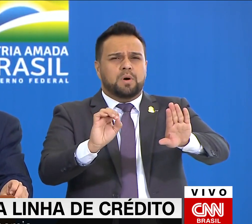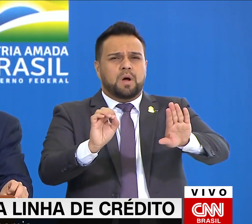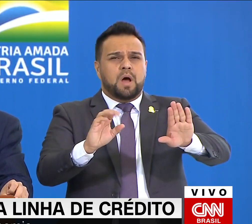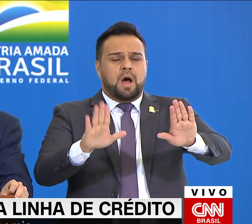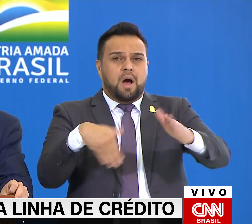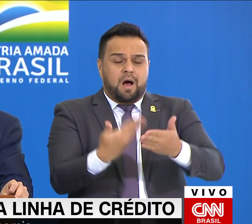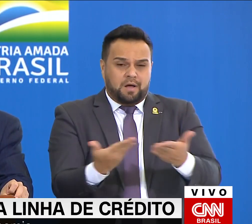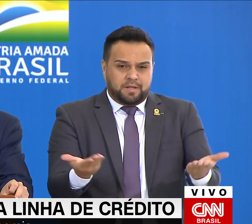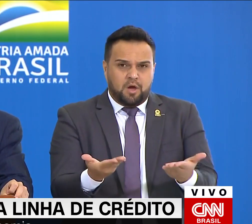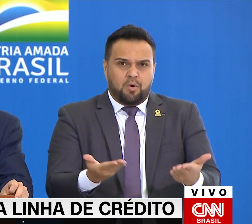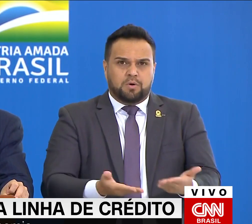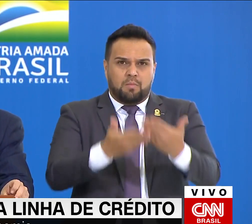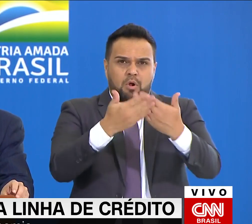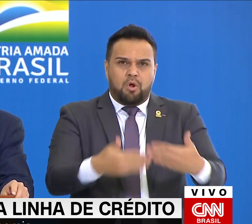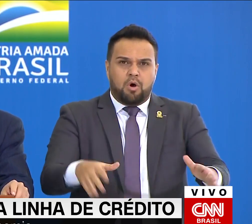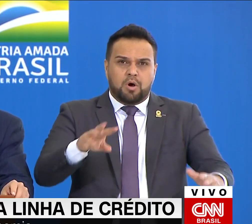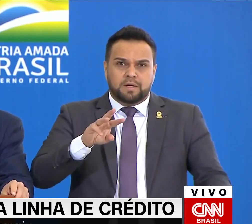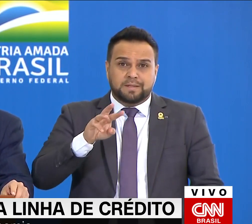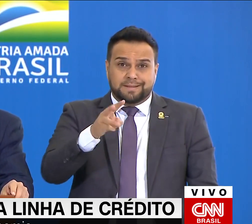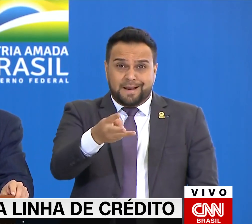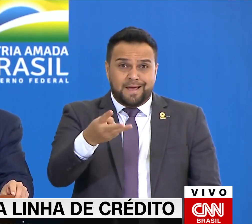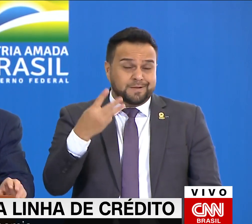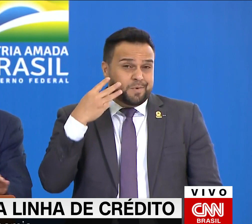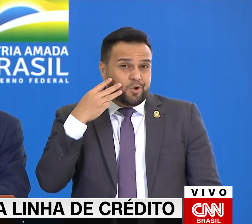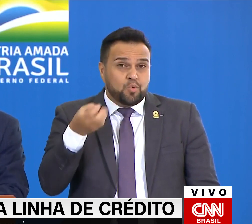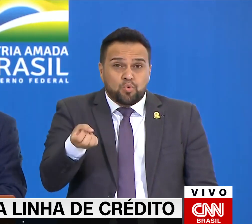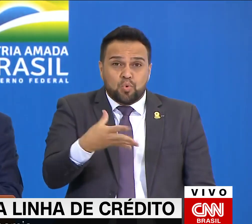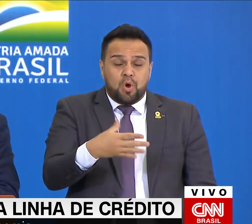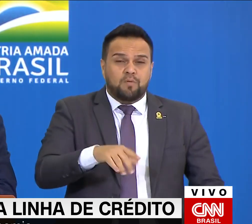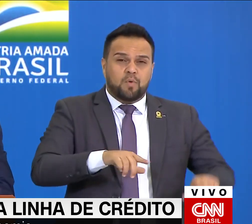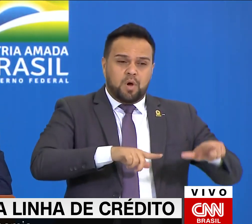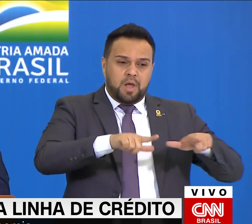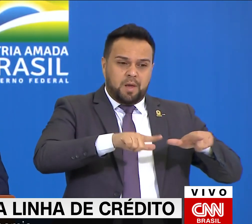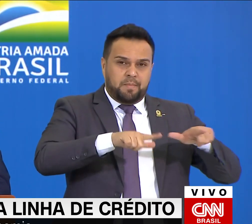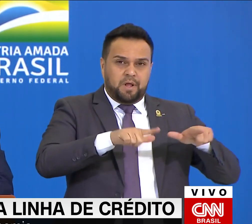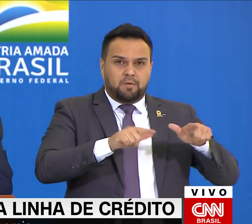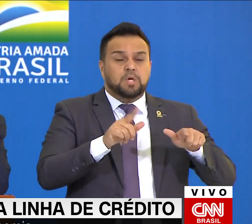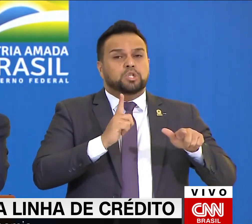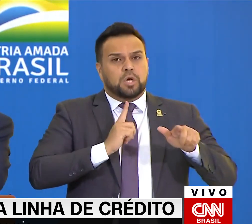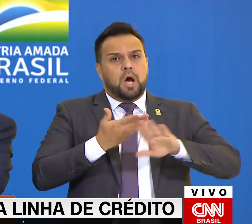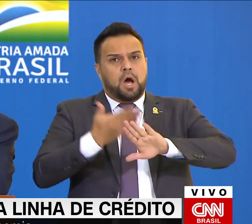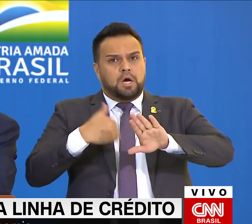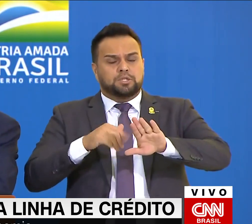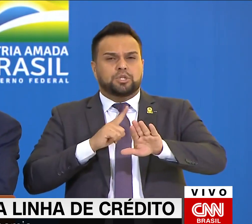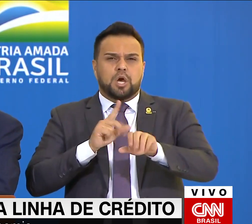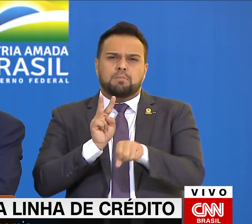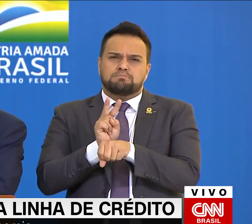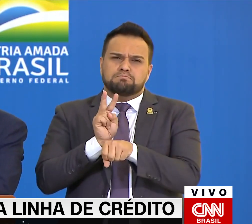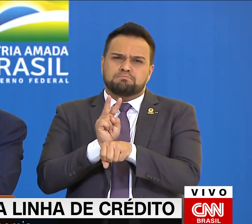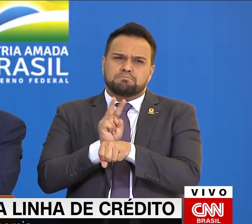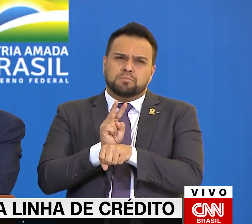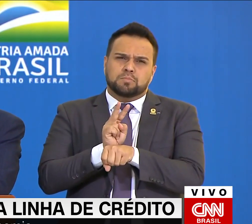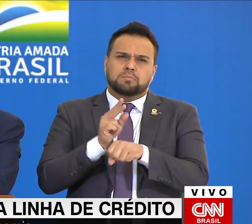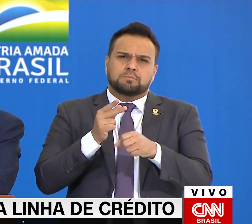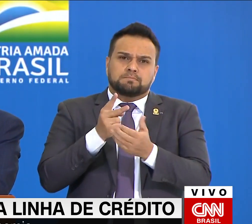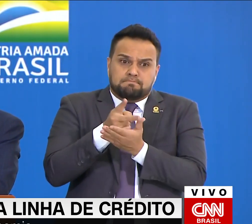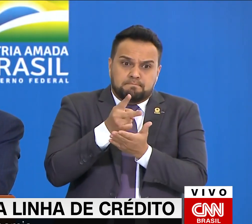de novos empregos. Isso não é pouca coisa. Além de preservarmos 11 milhões de empregos formais,